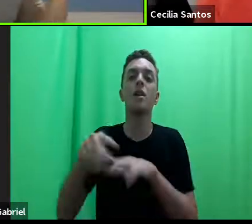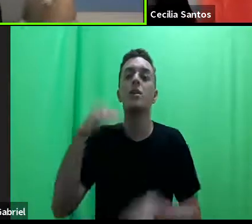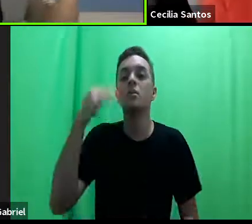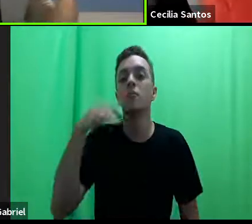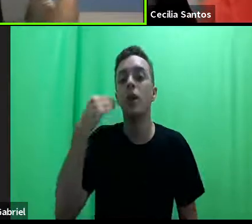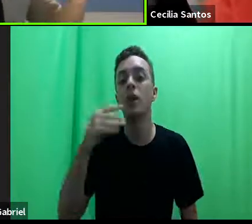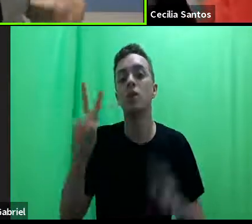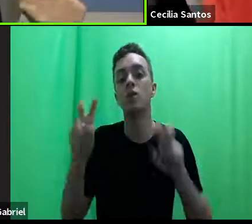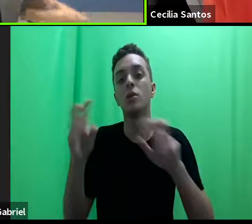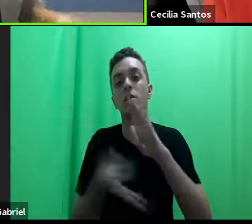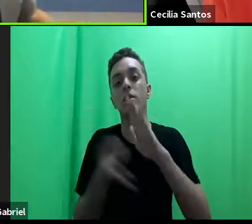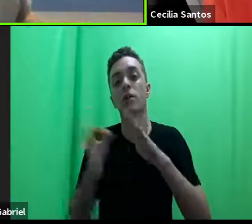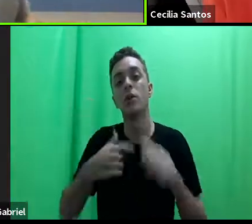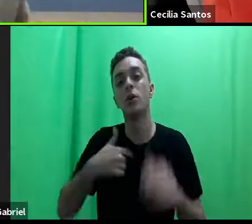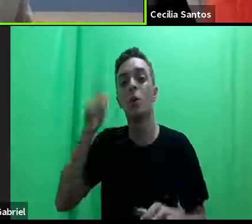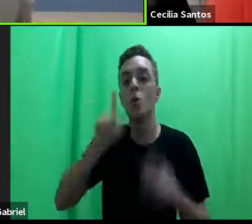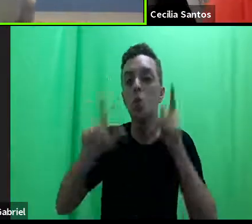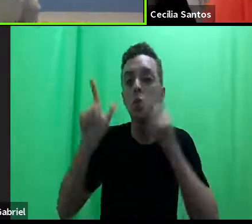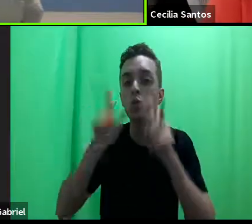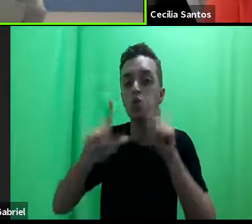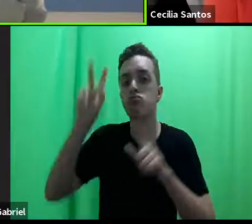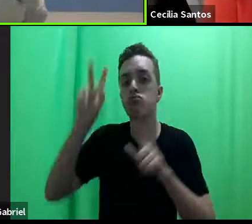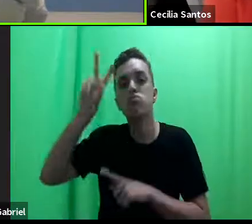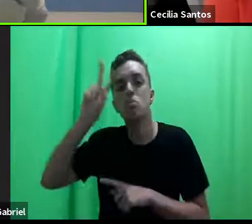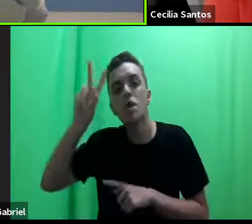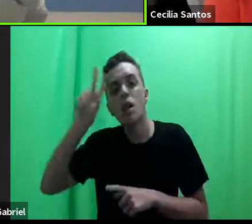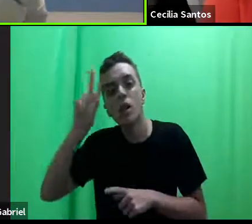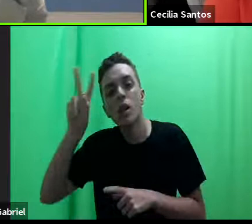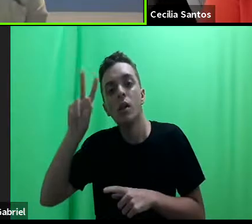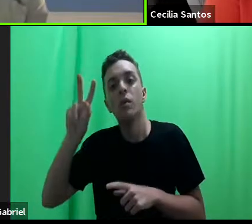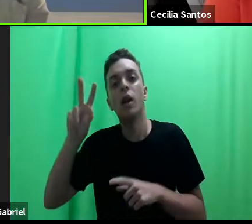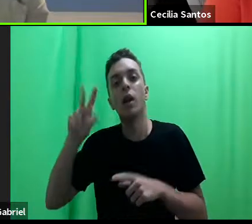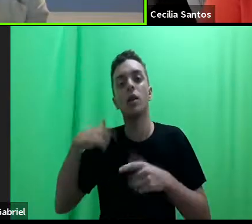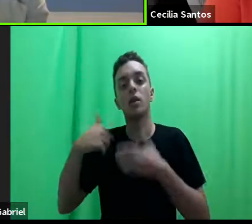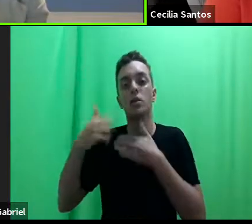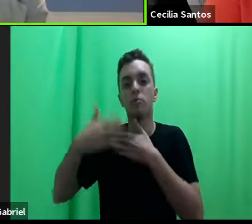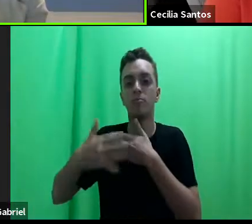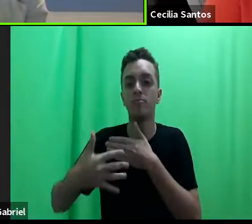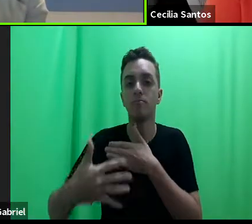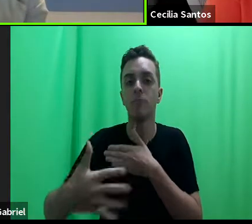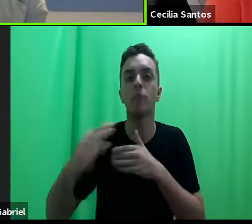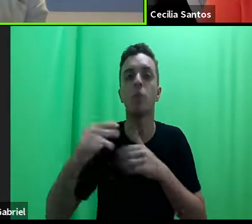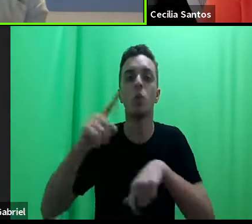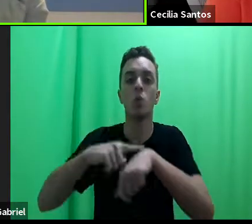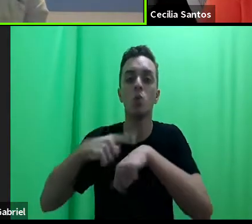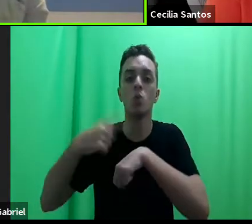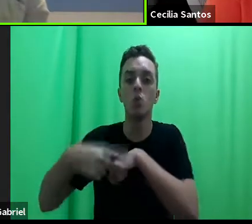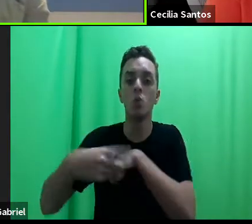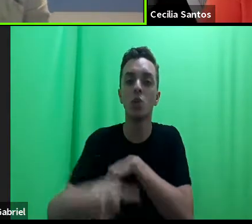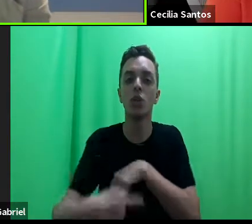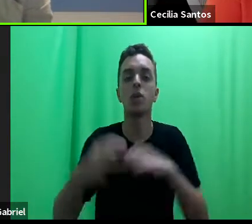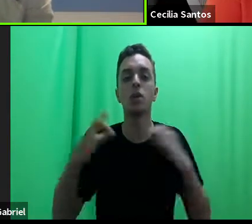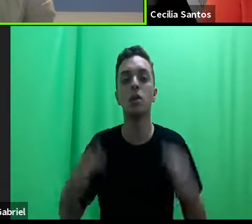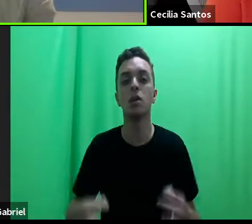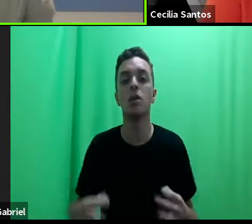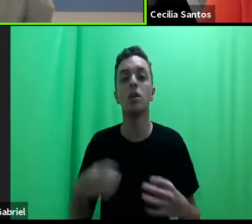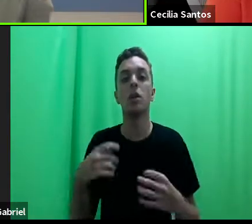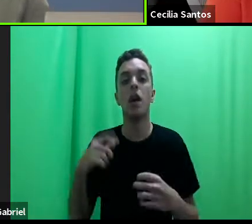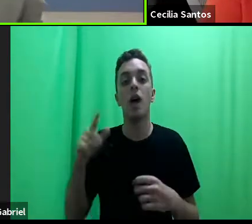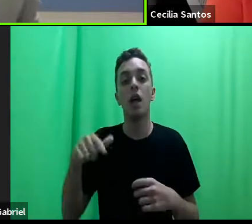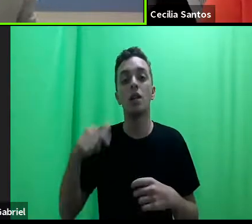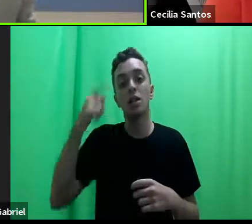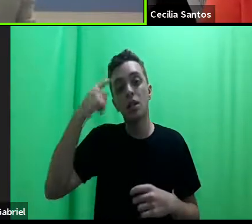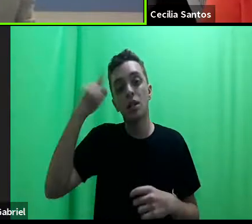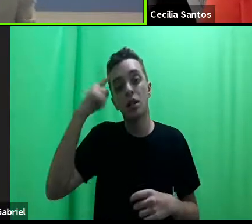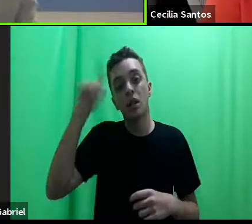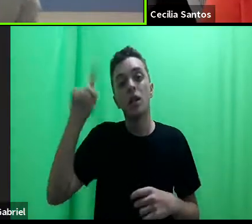que eu consegui pensar e lembrar à medida com que a senhora ia apresentando essas ideias. E